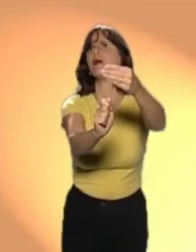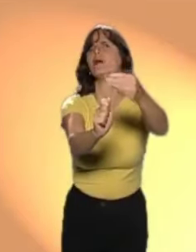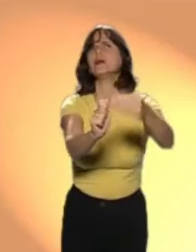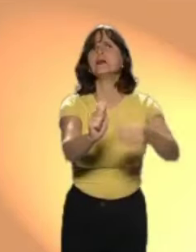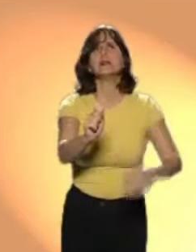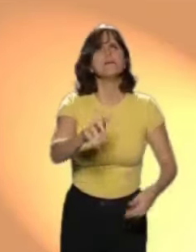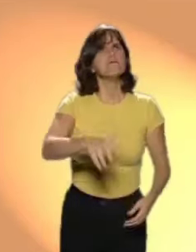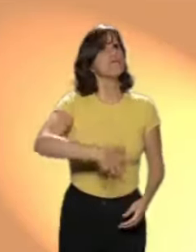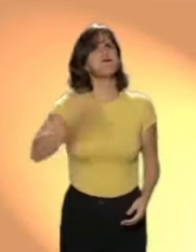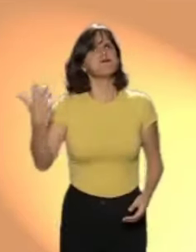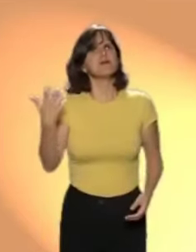bruja lo tocó